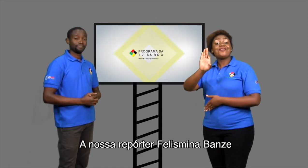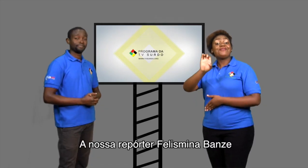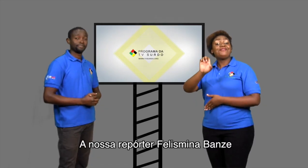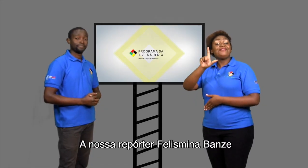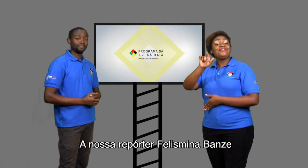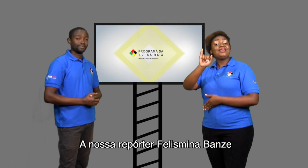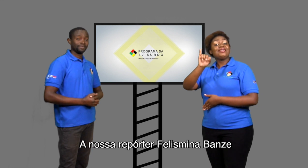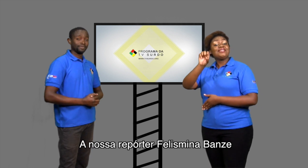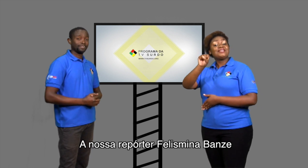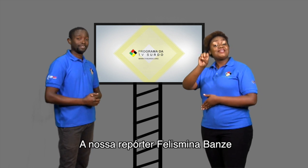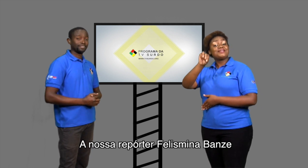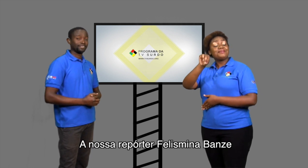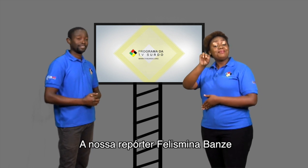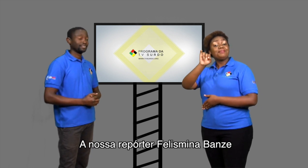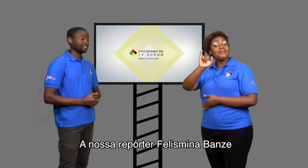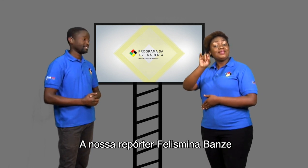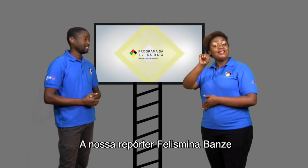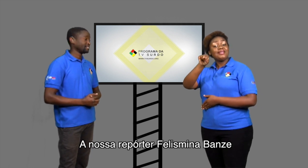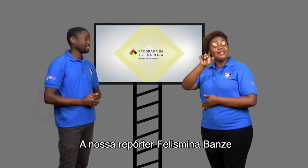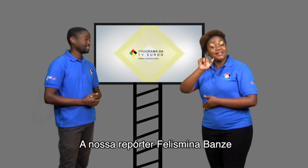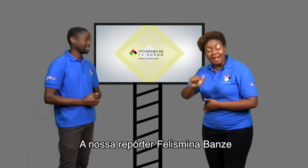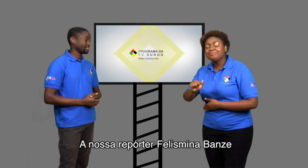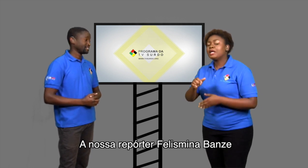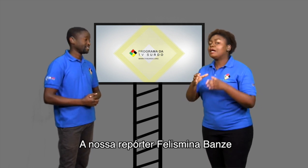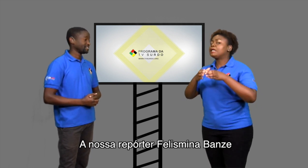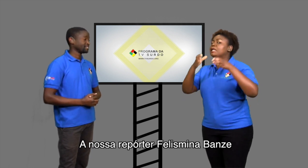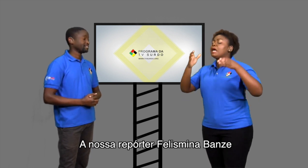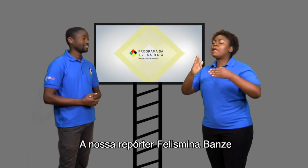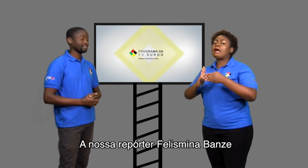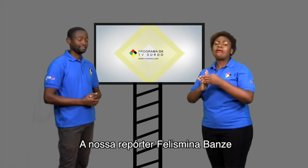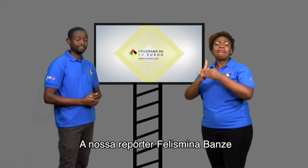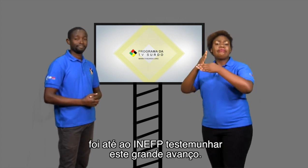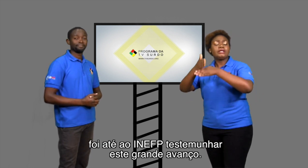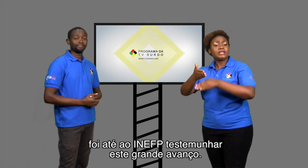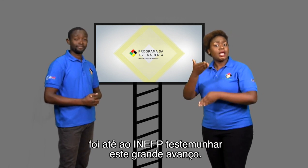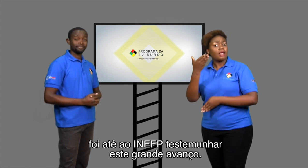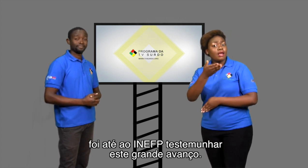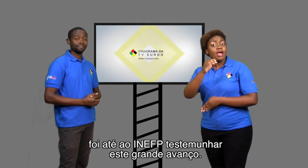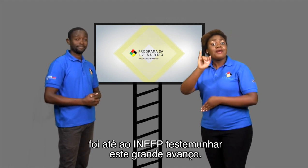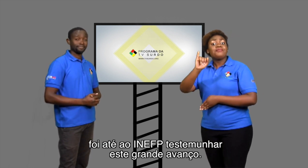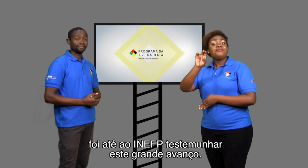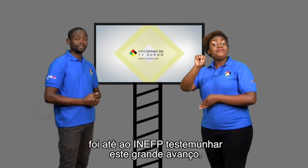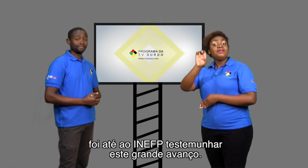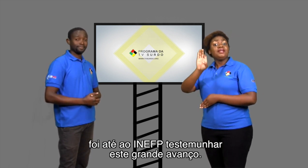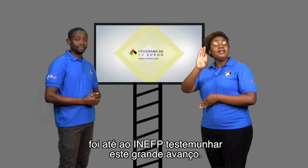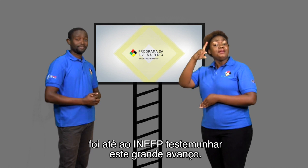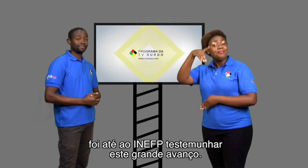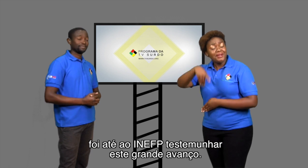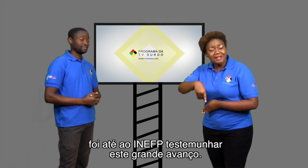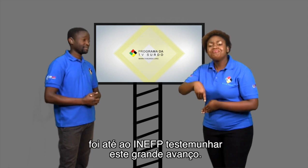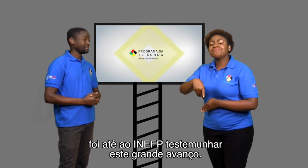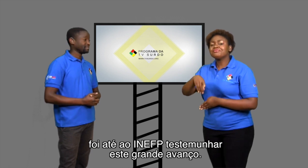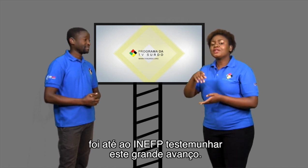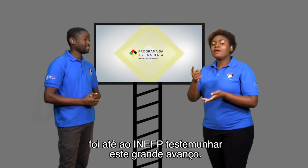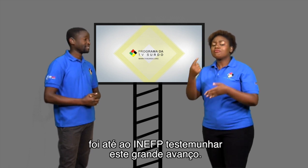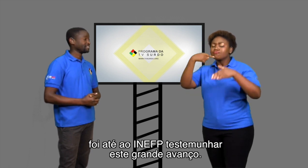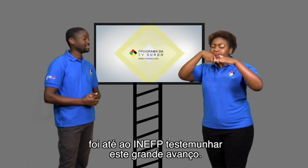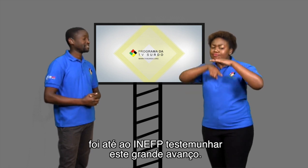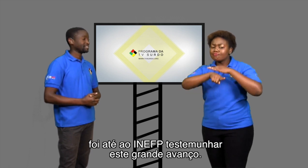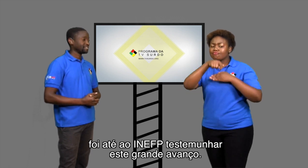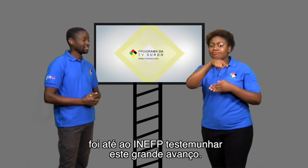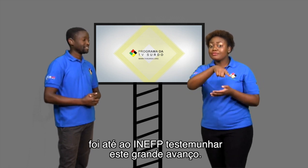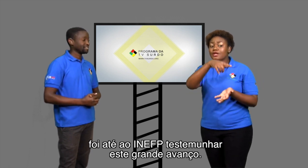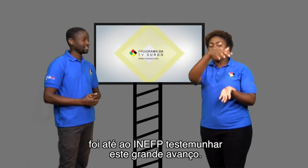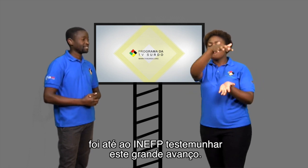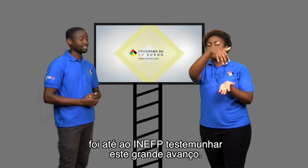A nossa repórter Felizmina Banz Foi até ao INEFP testemunhar